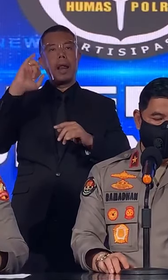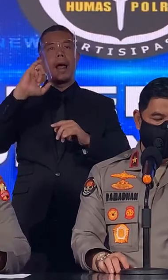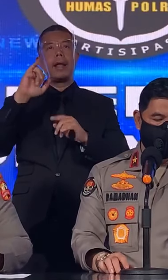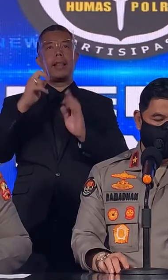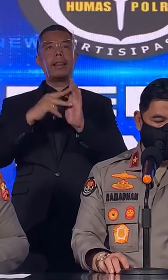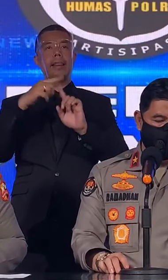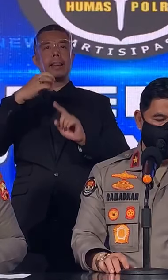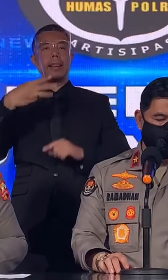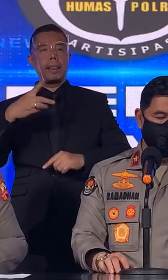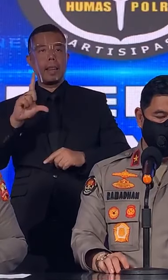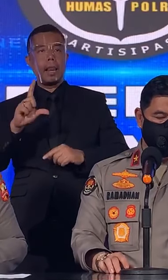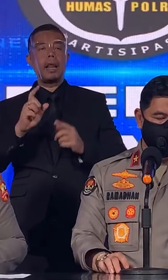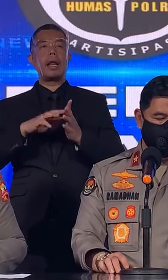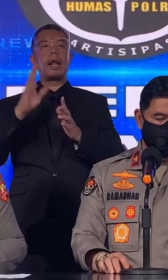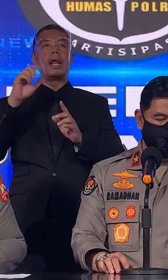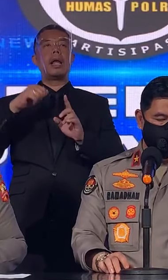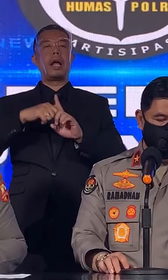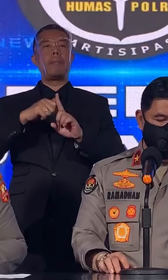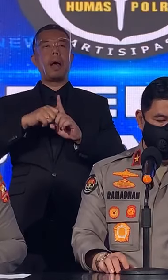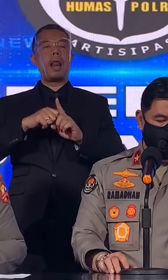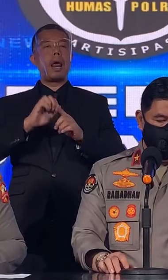Polri, dan Kalimdik Pol.